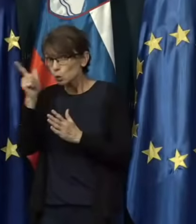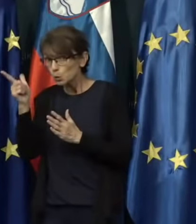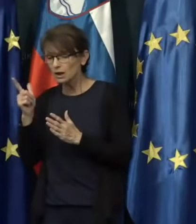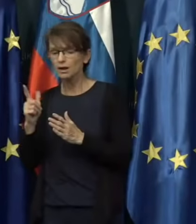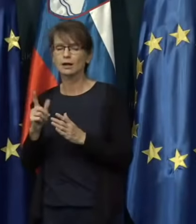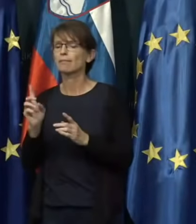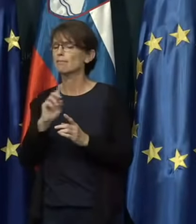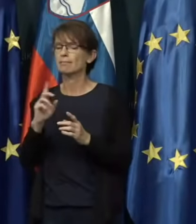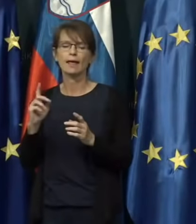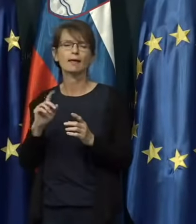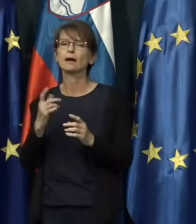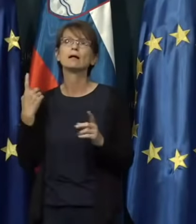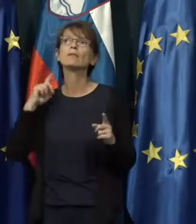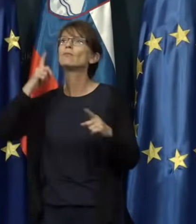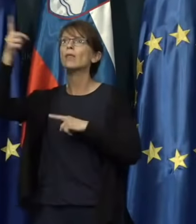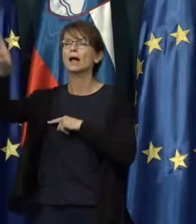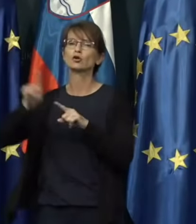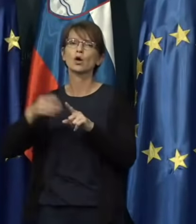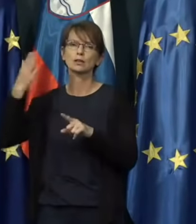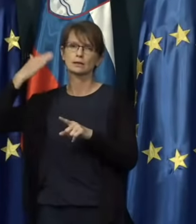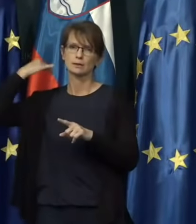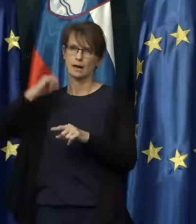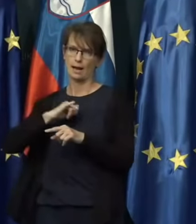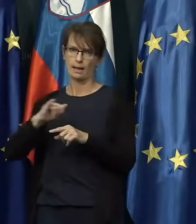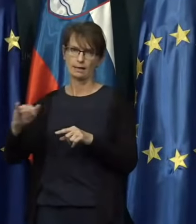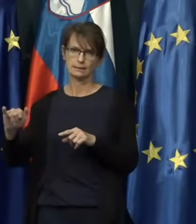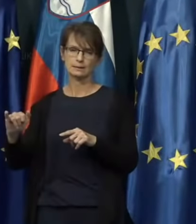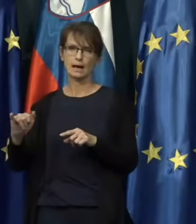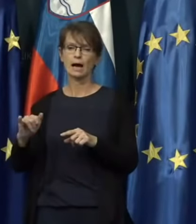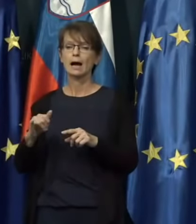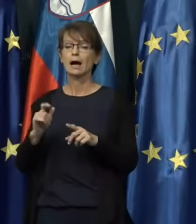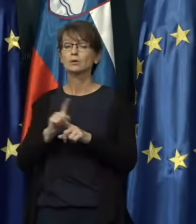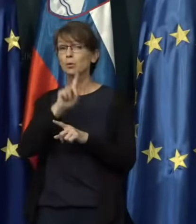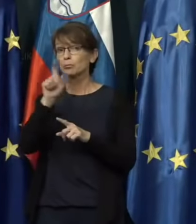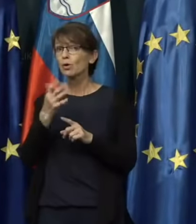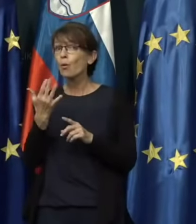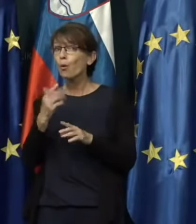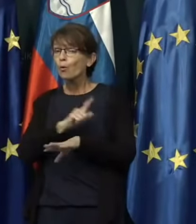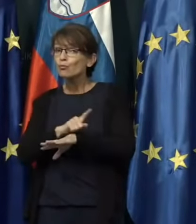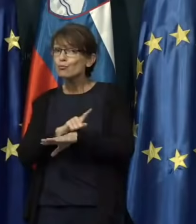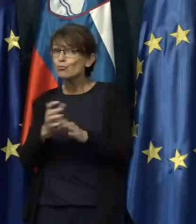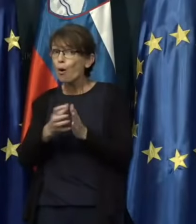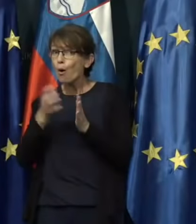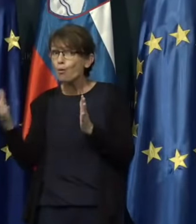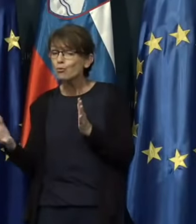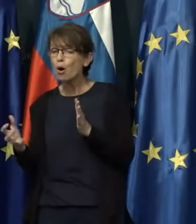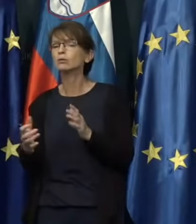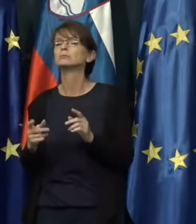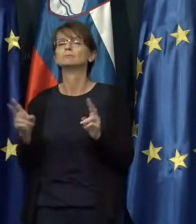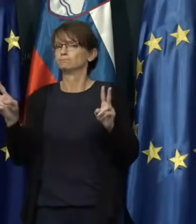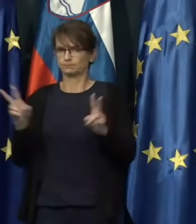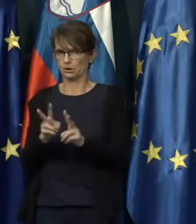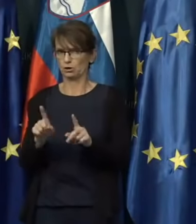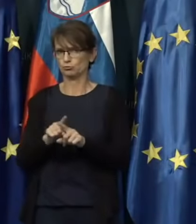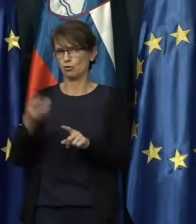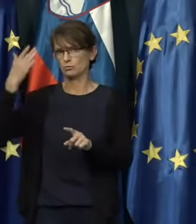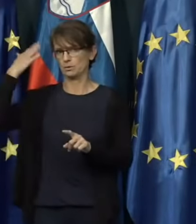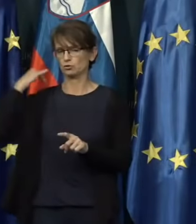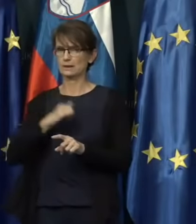zagotovo ne tako daleč kot prejšnja leta in na vprašanje kako dolgo, zagotovo krajše kot pa v prejšnjih letih.